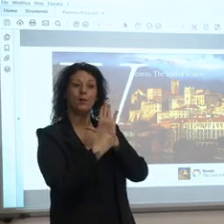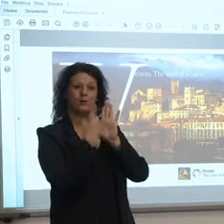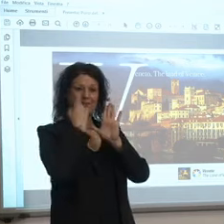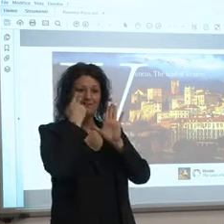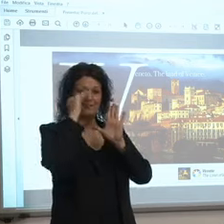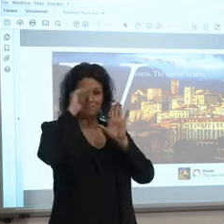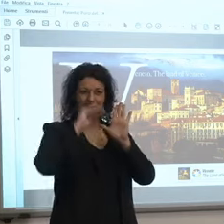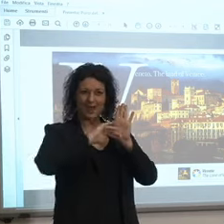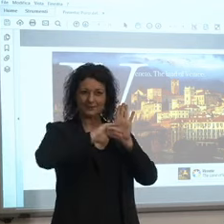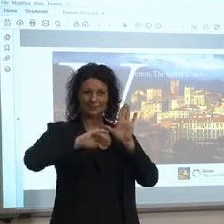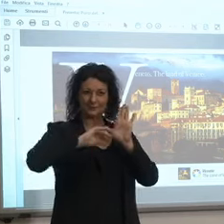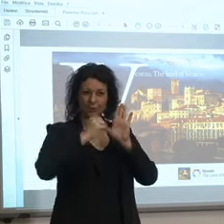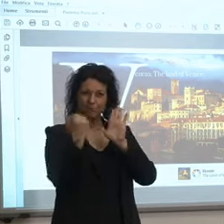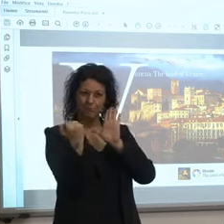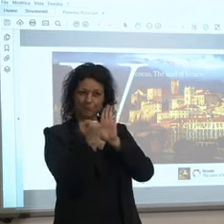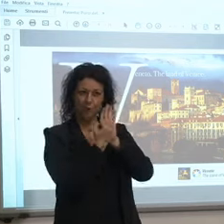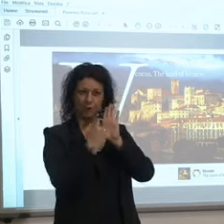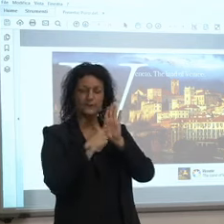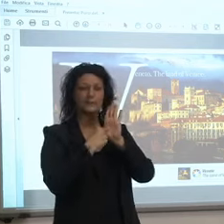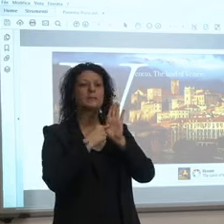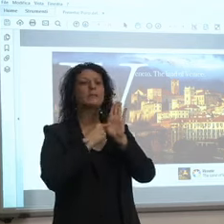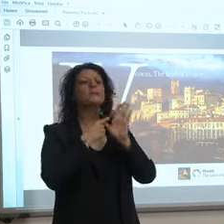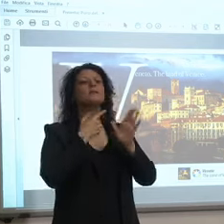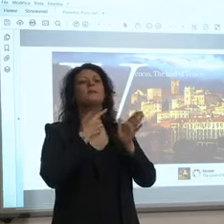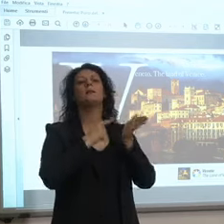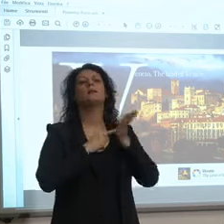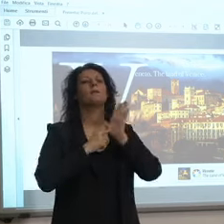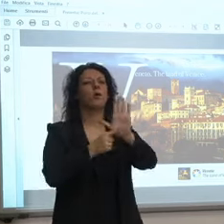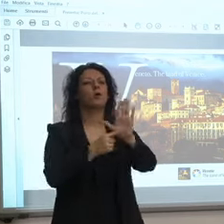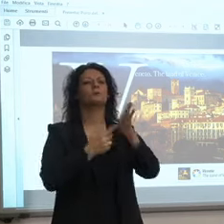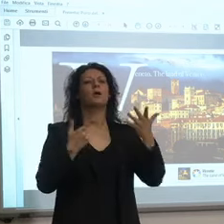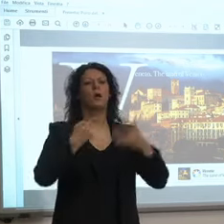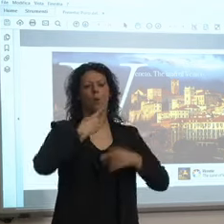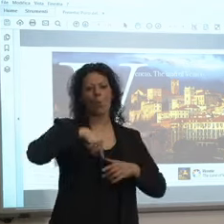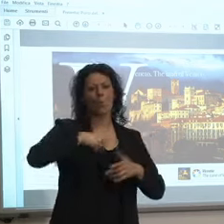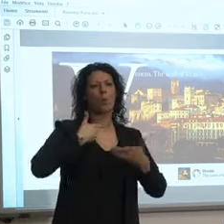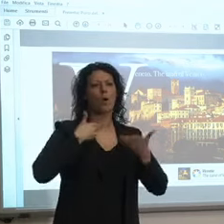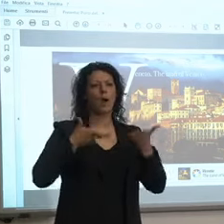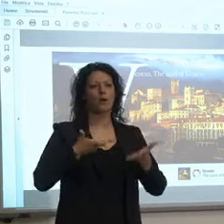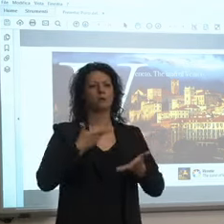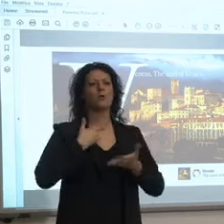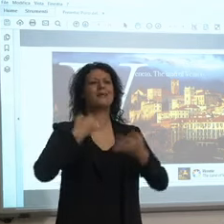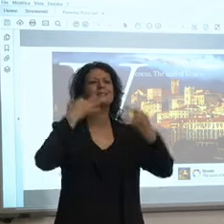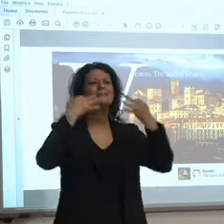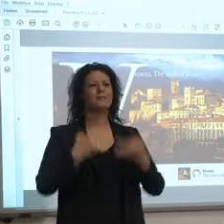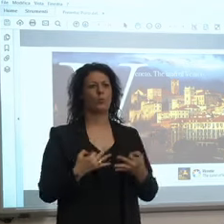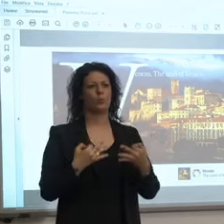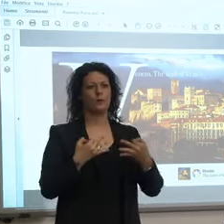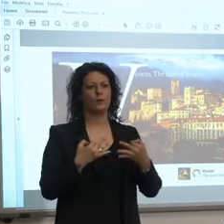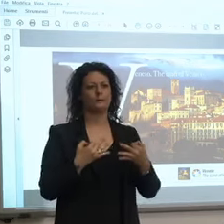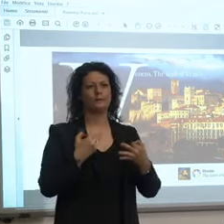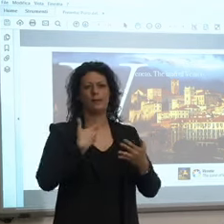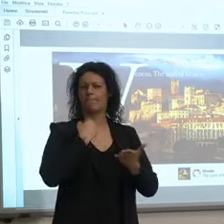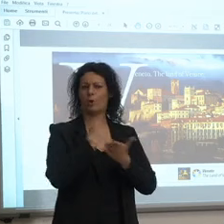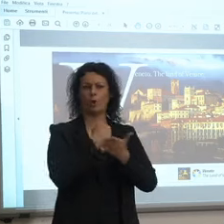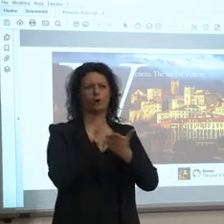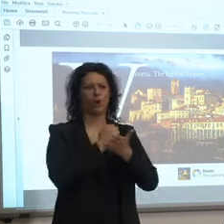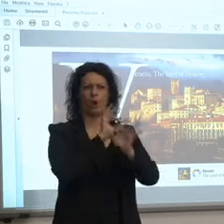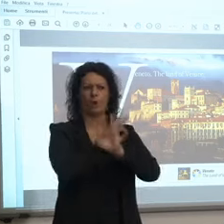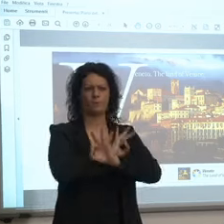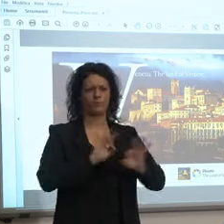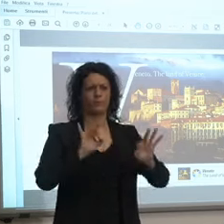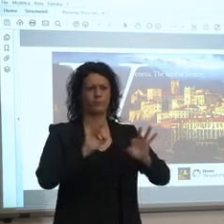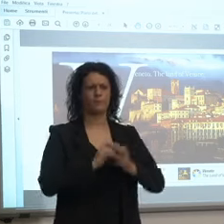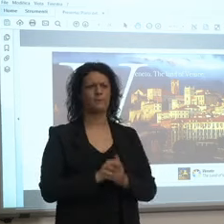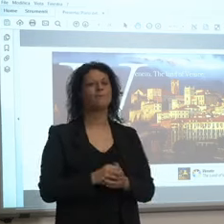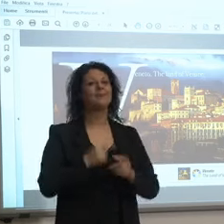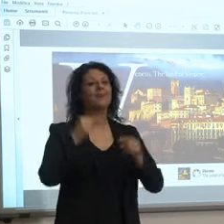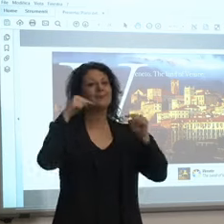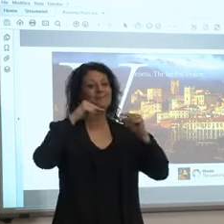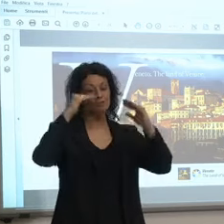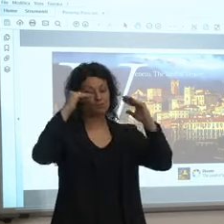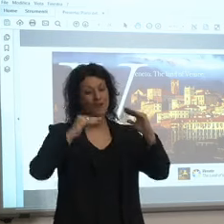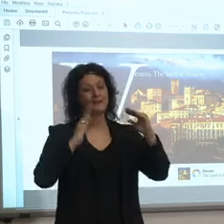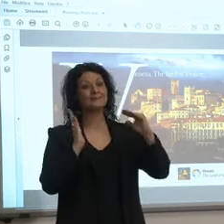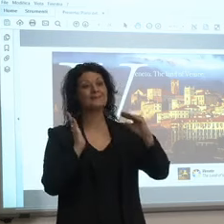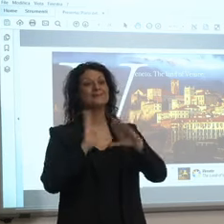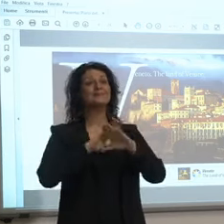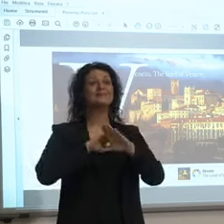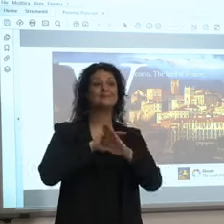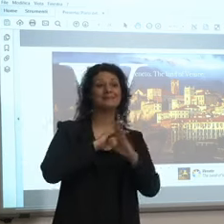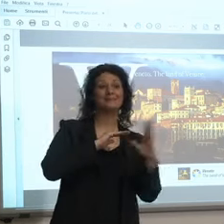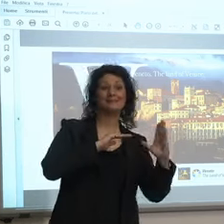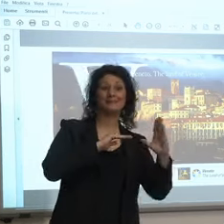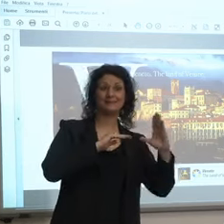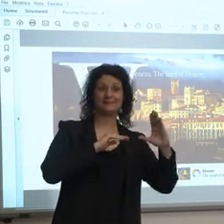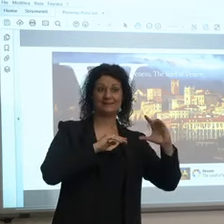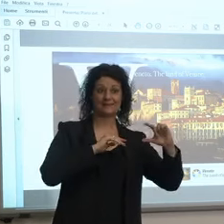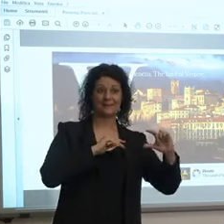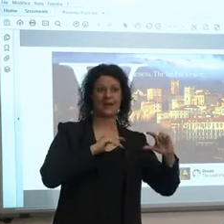messo in campo un sacco di protocolli di sicurezza da questo punto di vista in basso a sinistra invece vedete non solo il luogo in